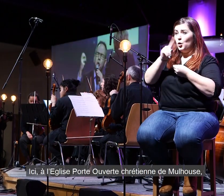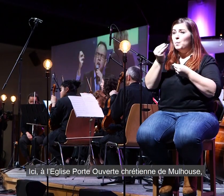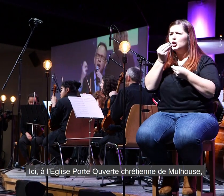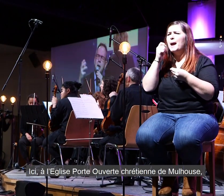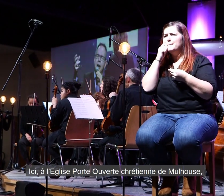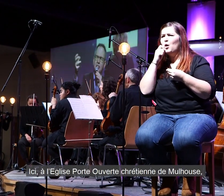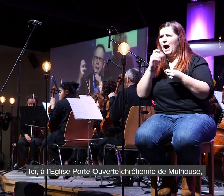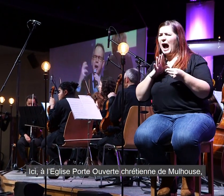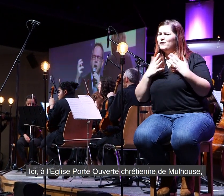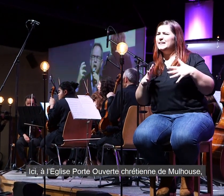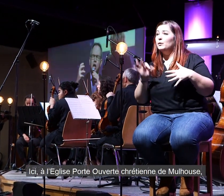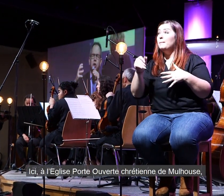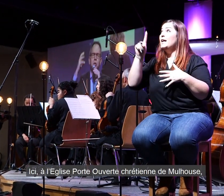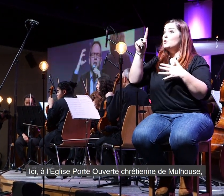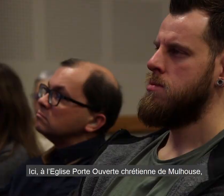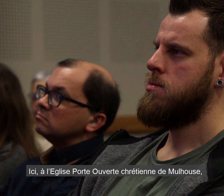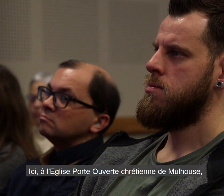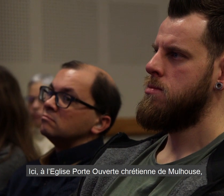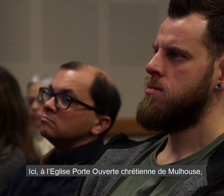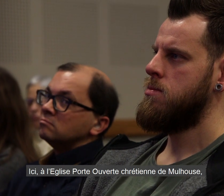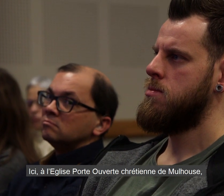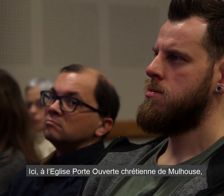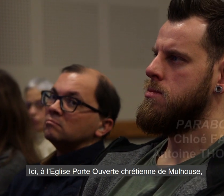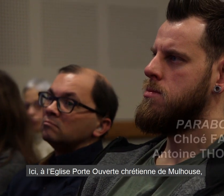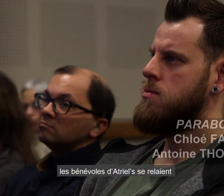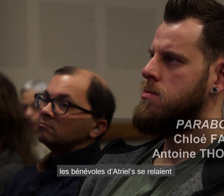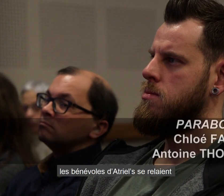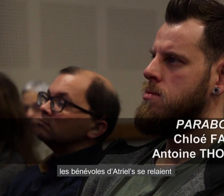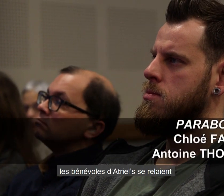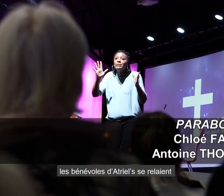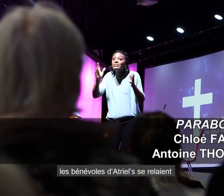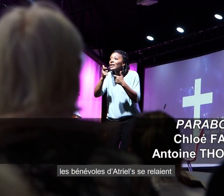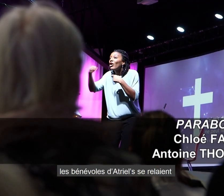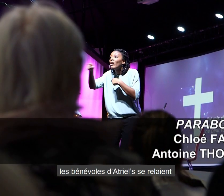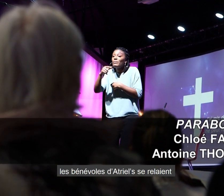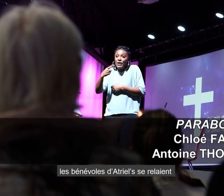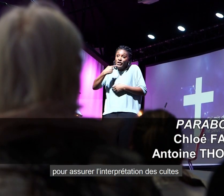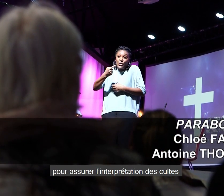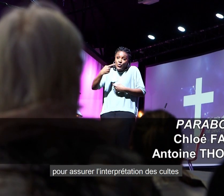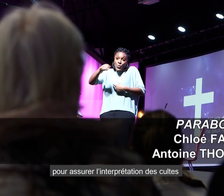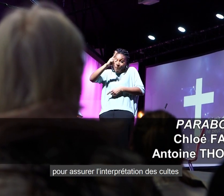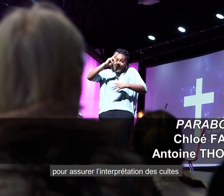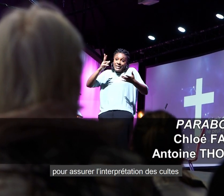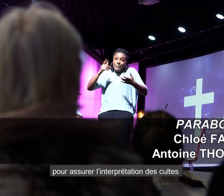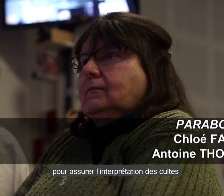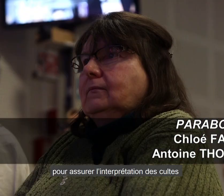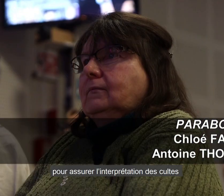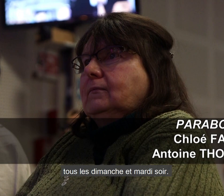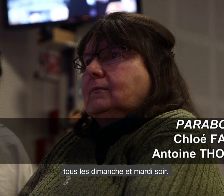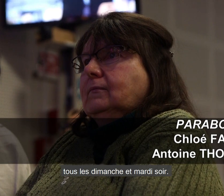Ici, à l'église porte ouverte chrétienne de Mulhouse, les bénévoles d'Ariel se relaient pour assurer l'interprétation des cultes tous les dimanches